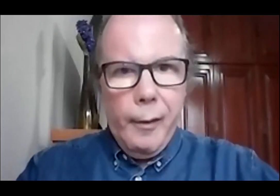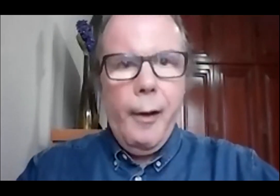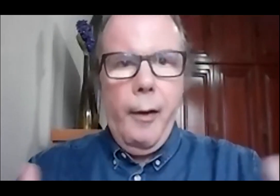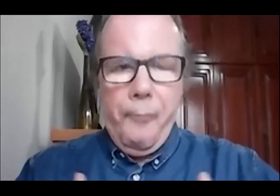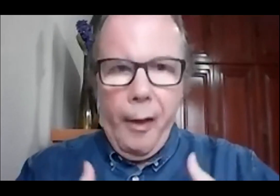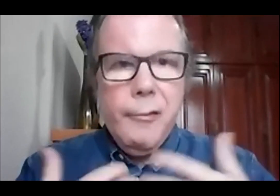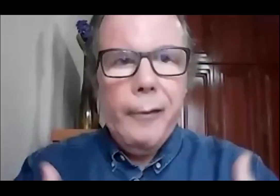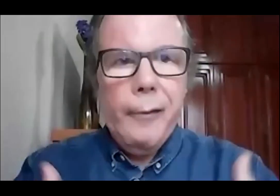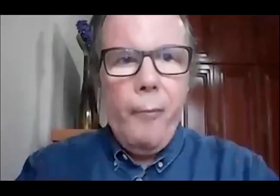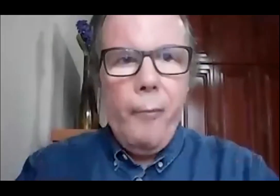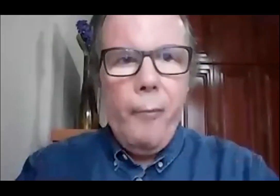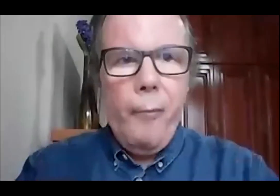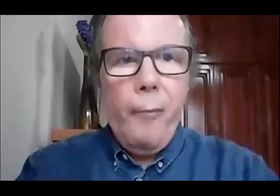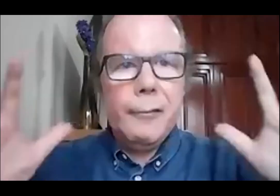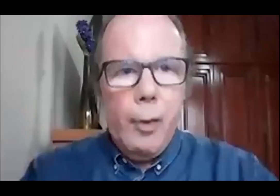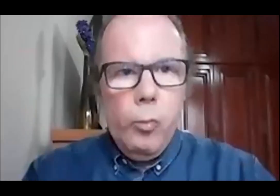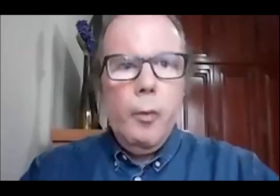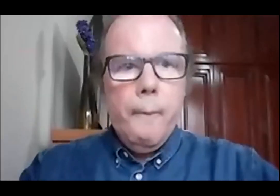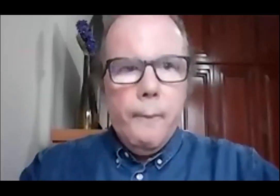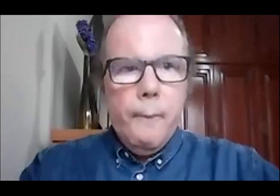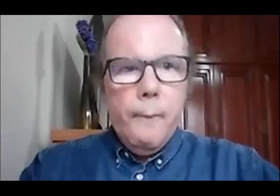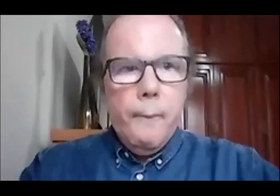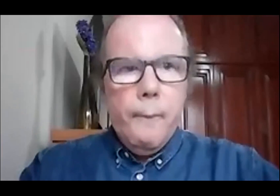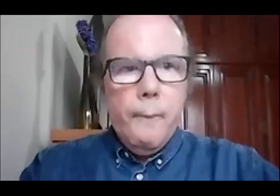ainda mais a questão